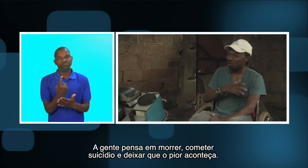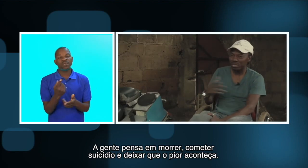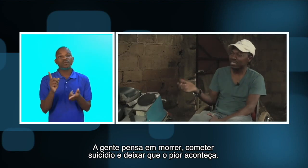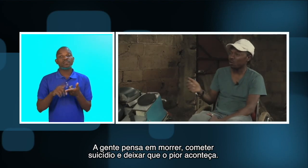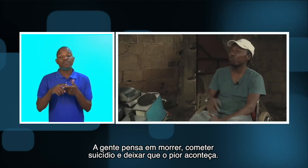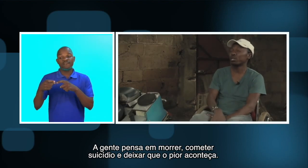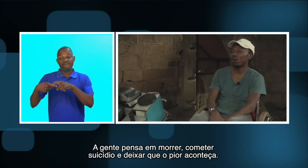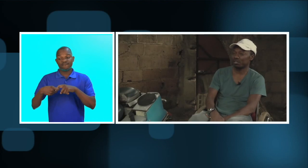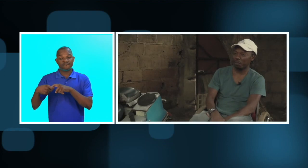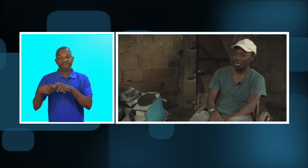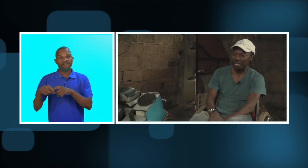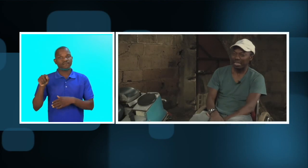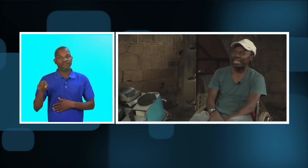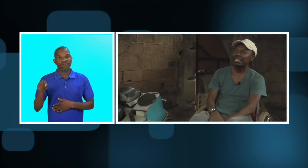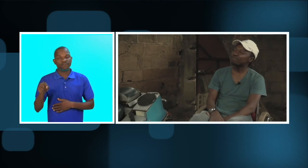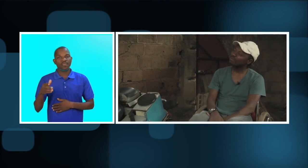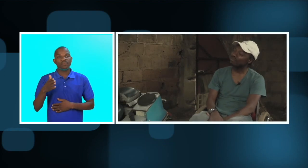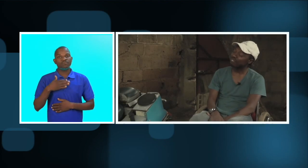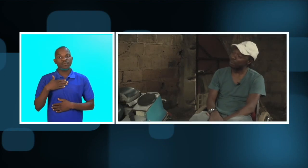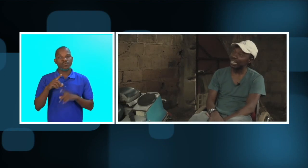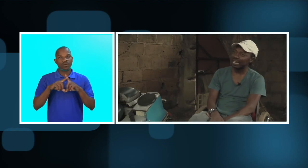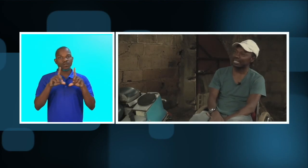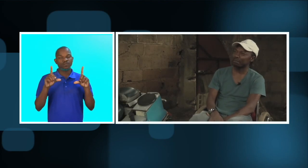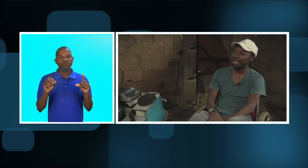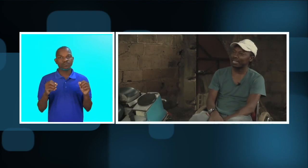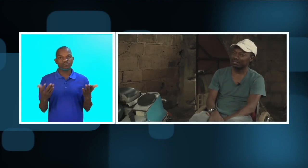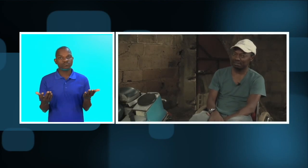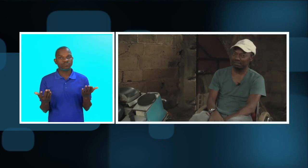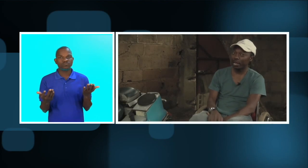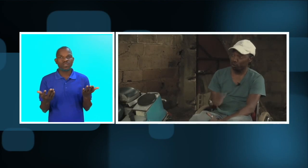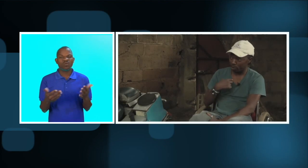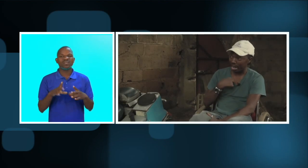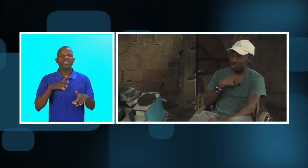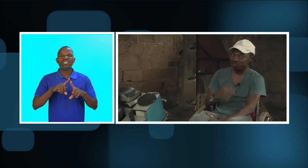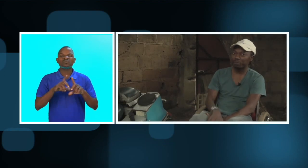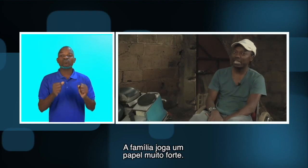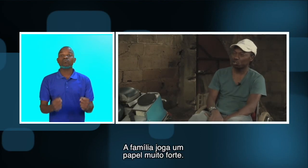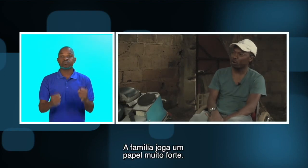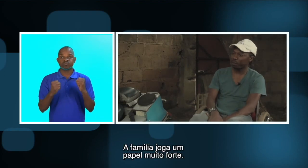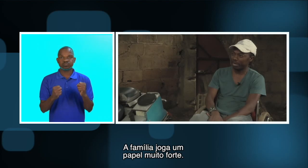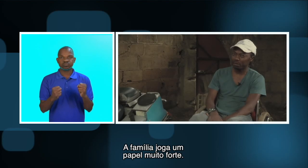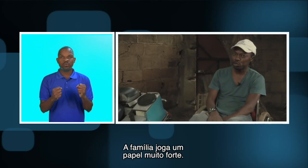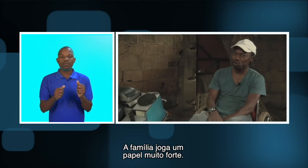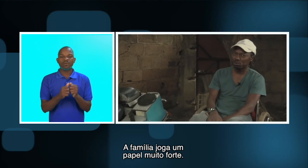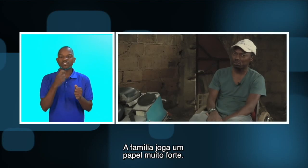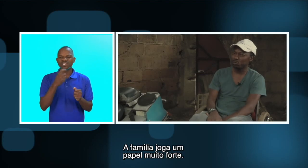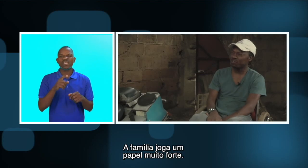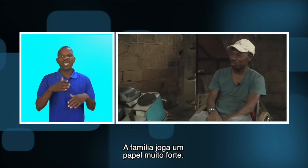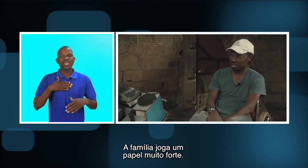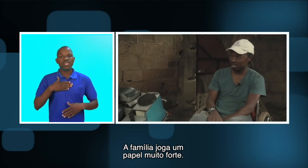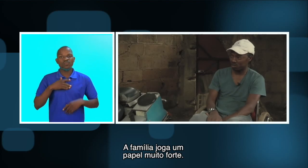aconteça o pior e família também eu no meu caso família jogo um papel muito